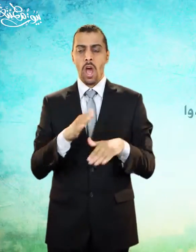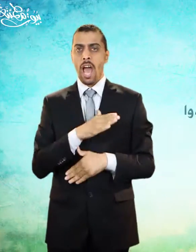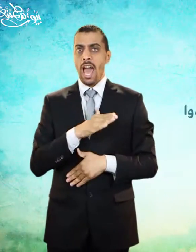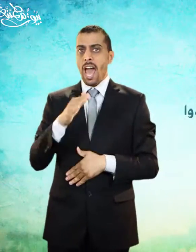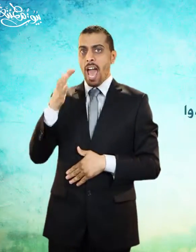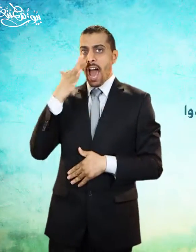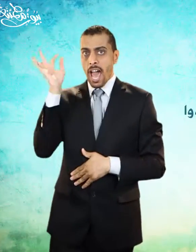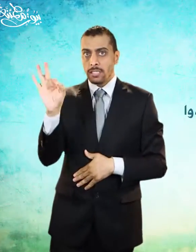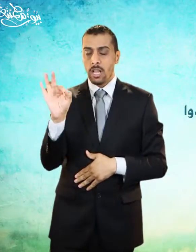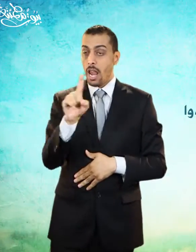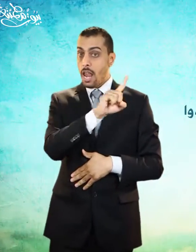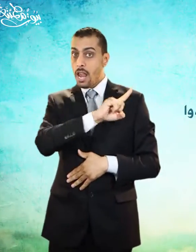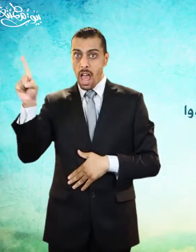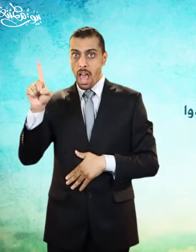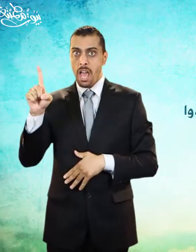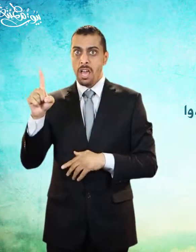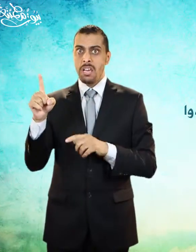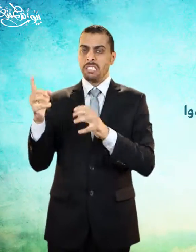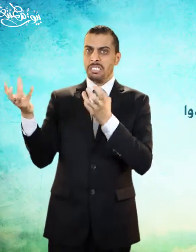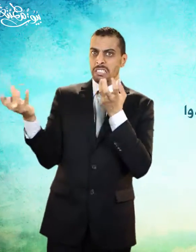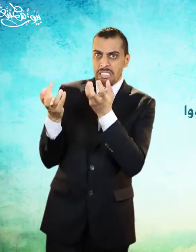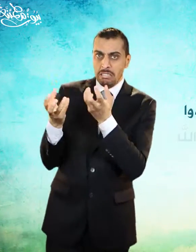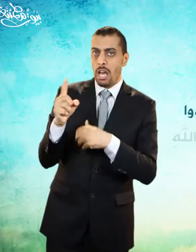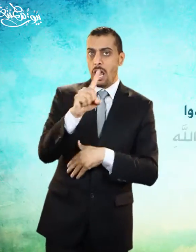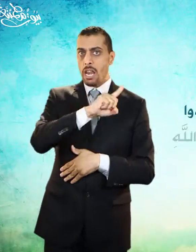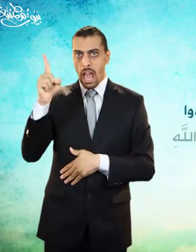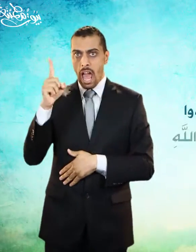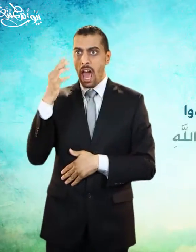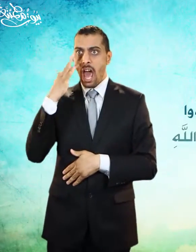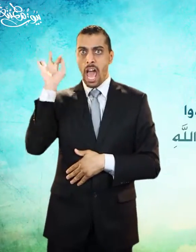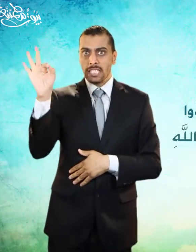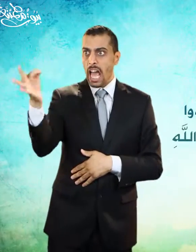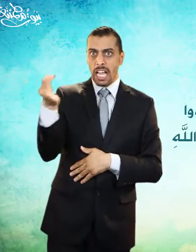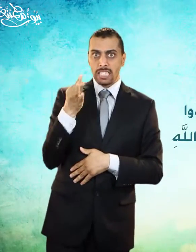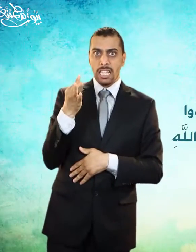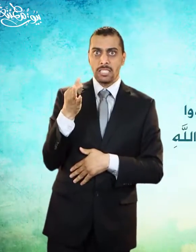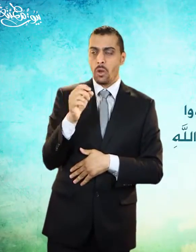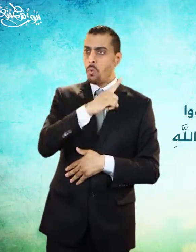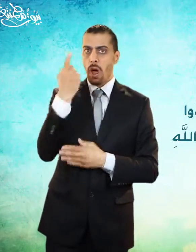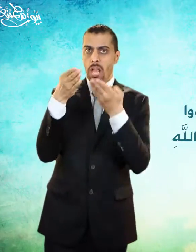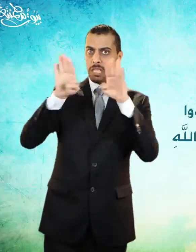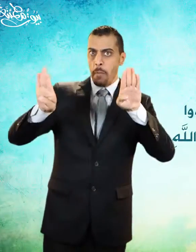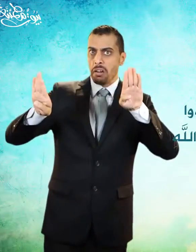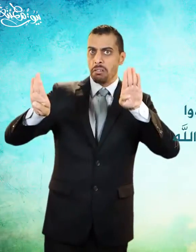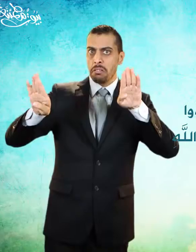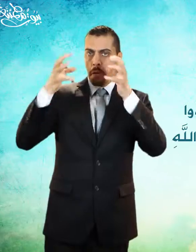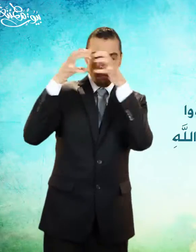تباغضوا ولا تحاسدوا ولا تدابروا وكونوا عباد الله